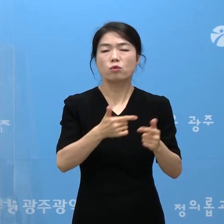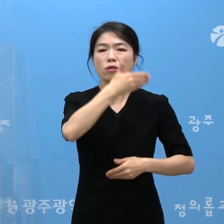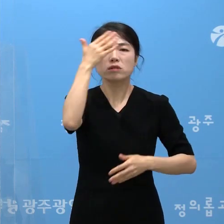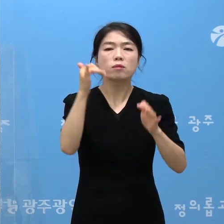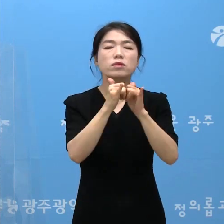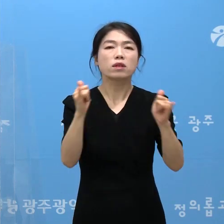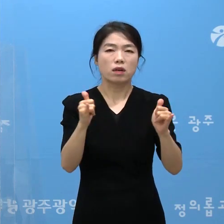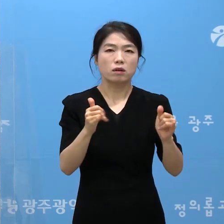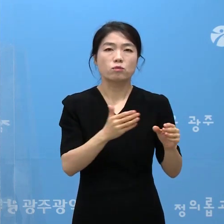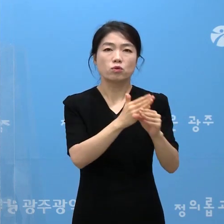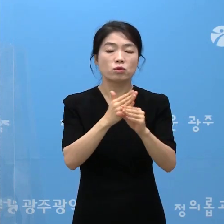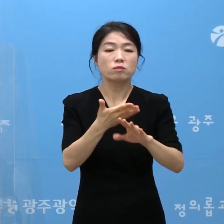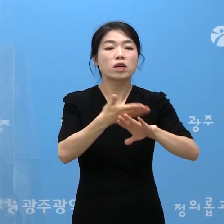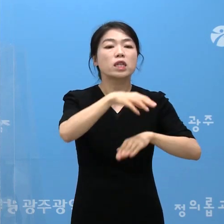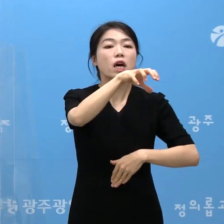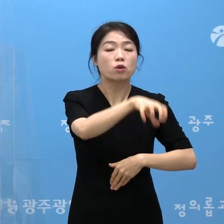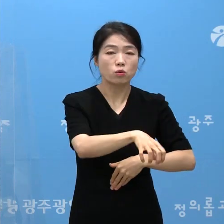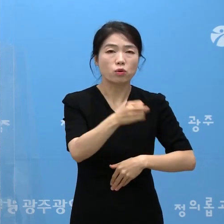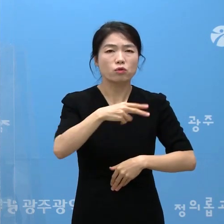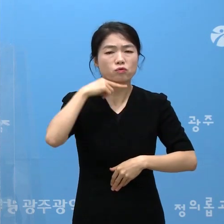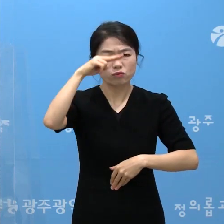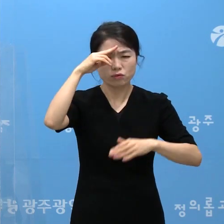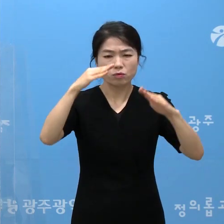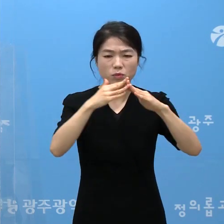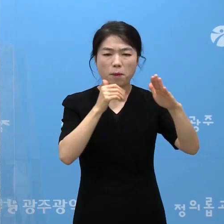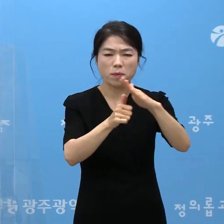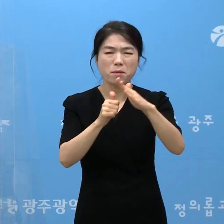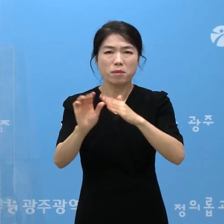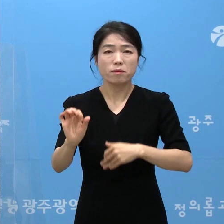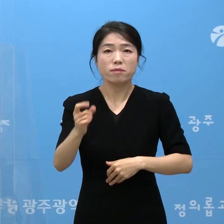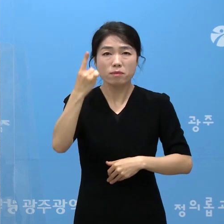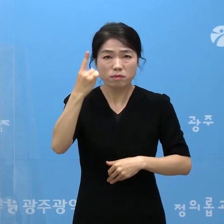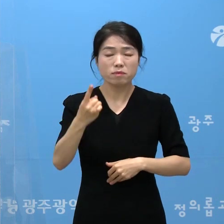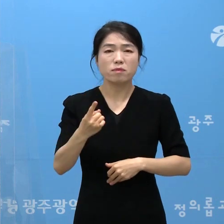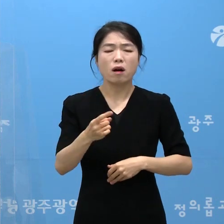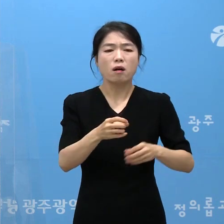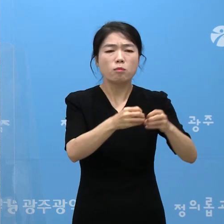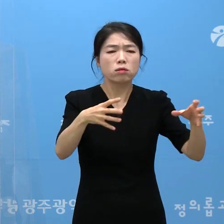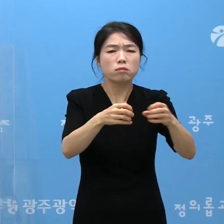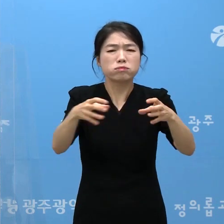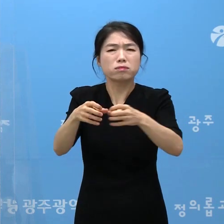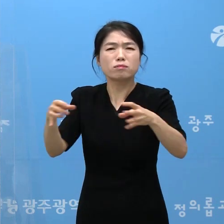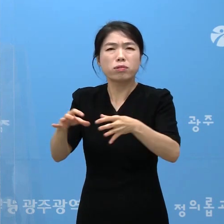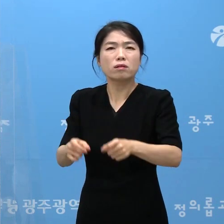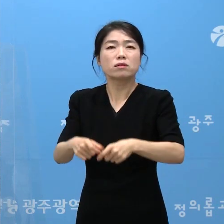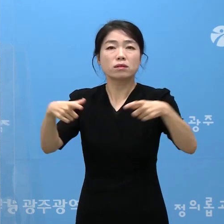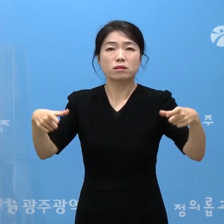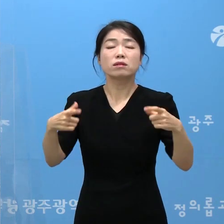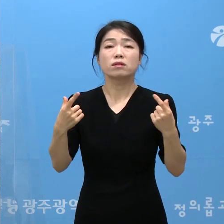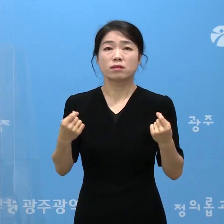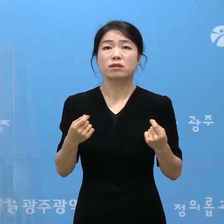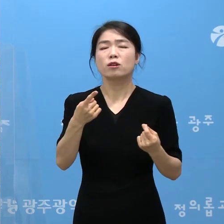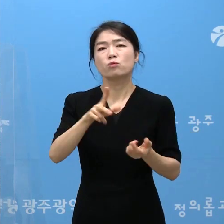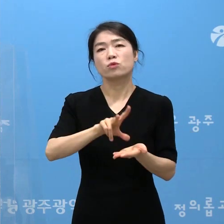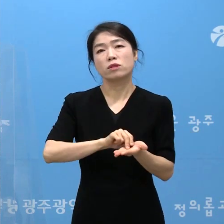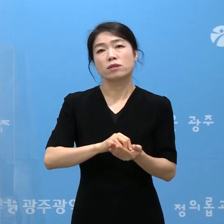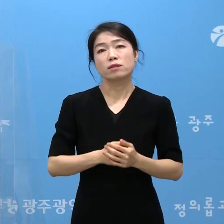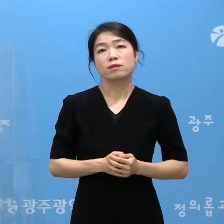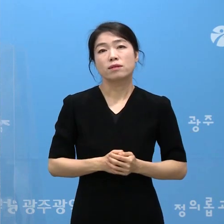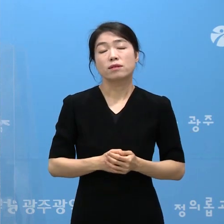층을 중심으로 타 시도 및 유흥업소 방문 등으로 인한 산발적인 감염이 늘어나고 있다는 점입니다.